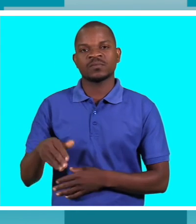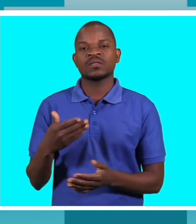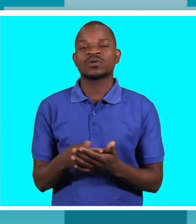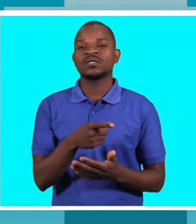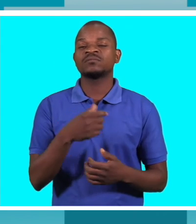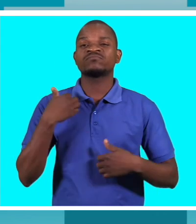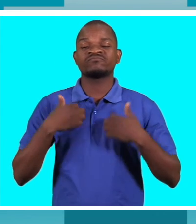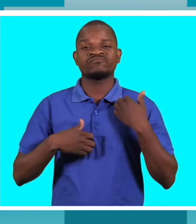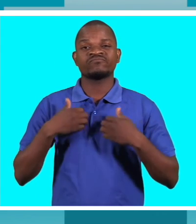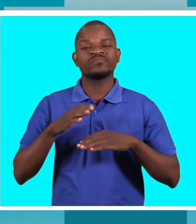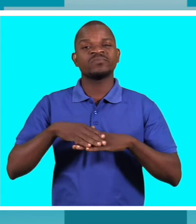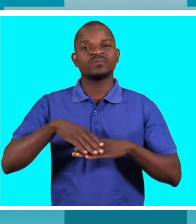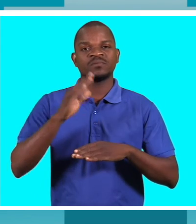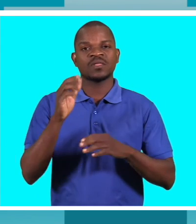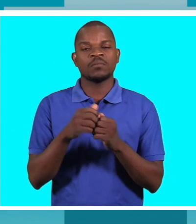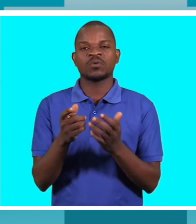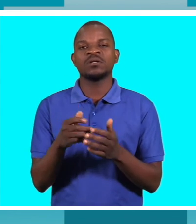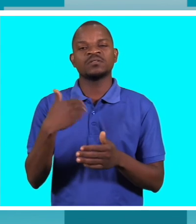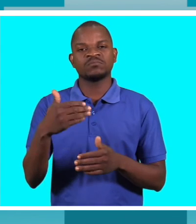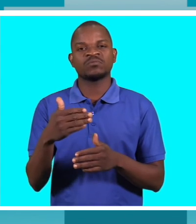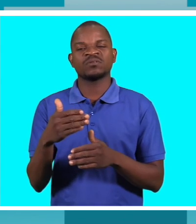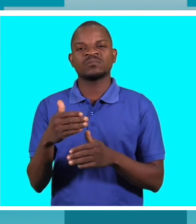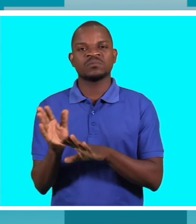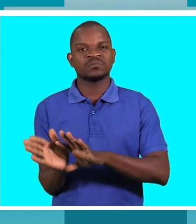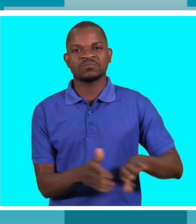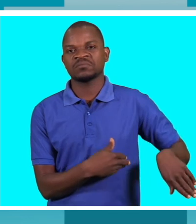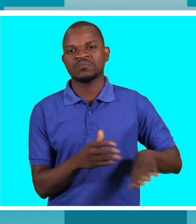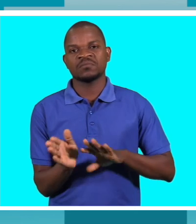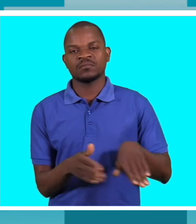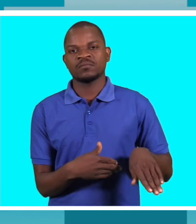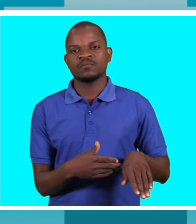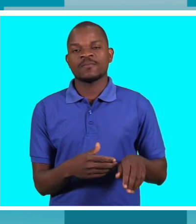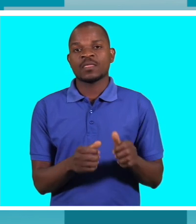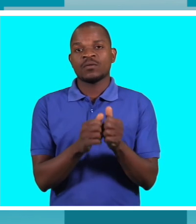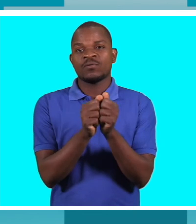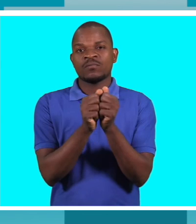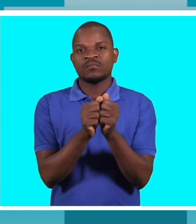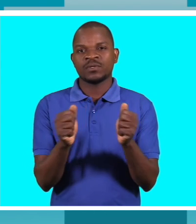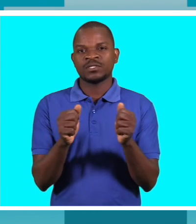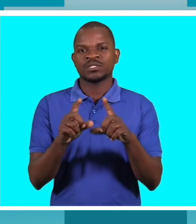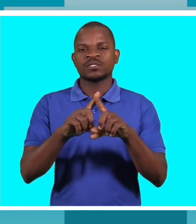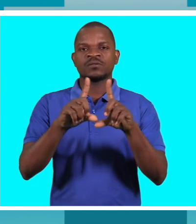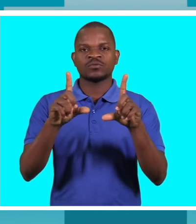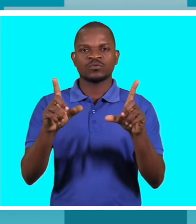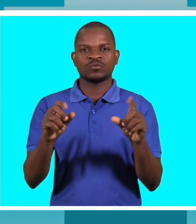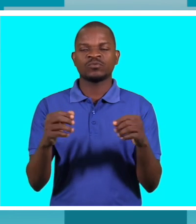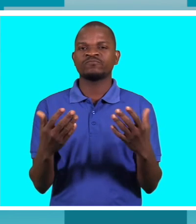necessidade e é mais esquecida é só para ver mesmo nas questões de quando diz a